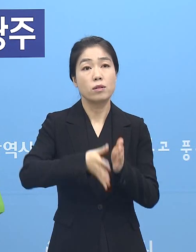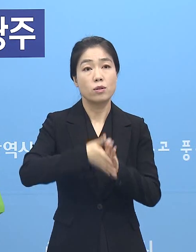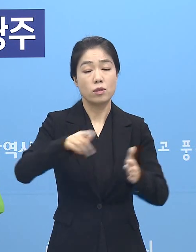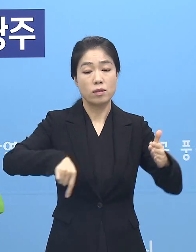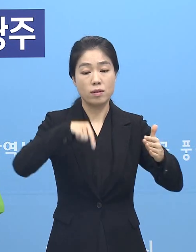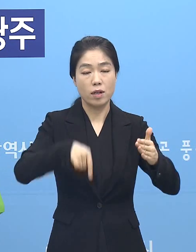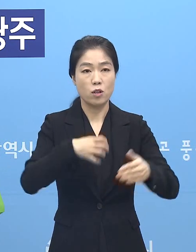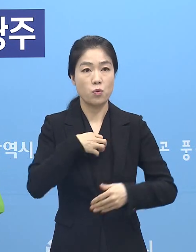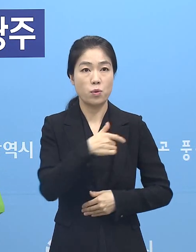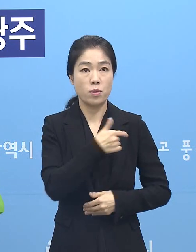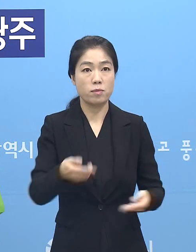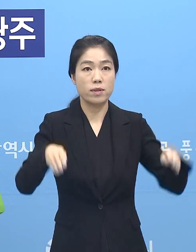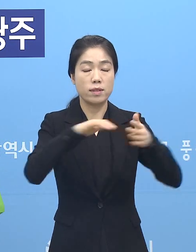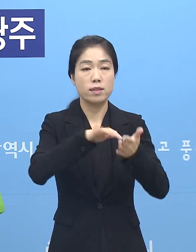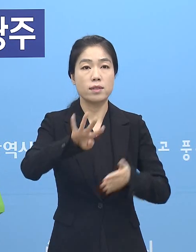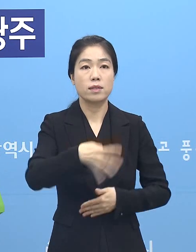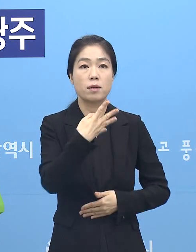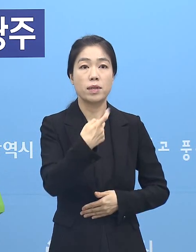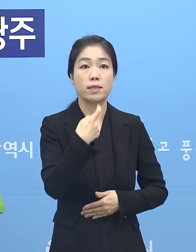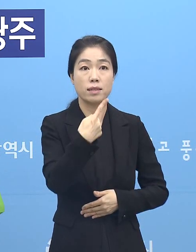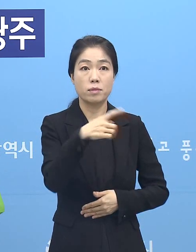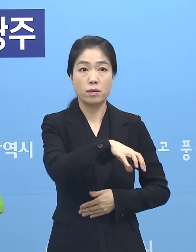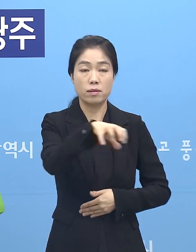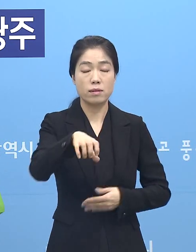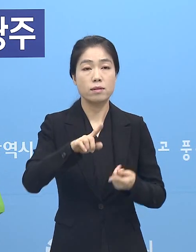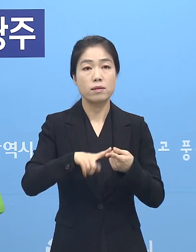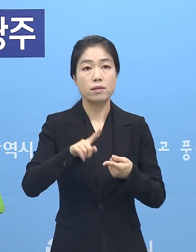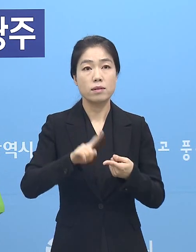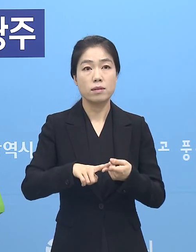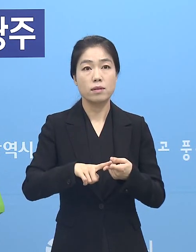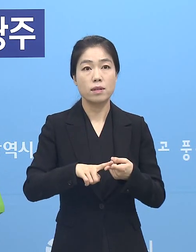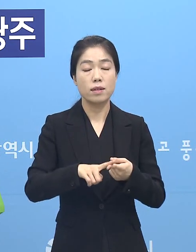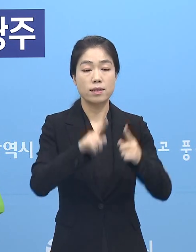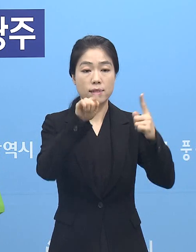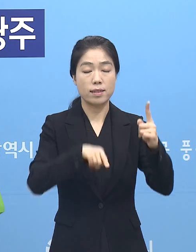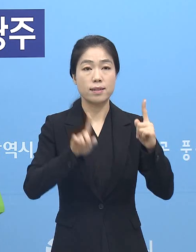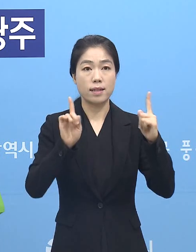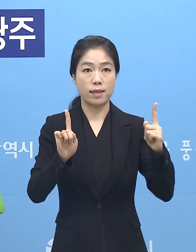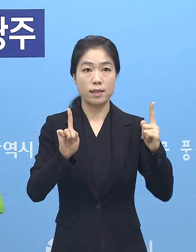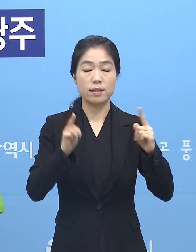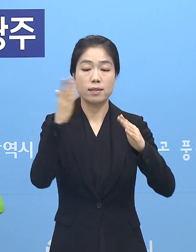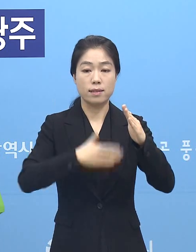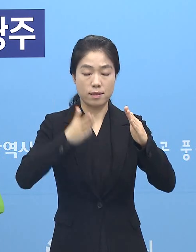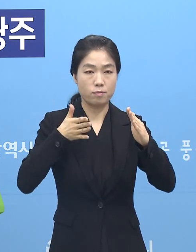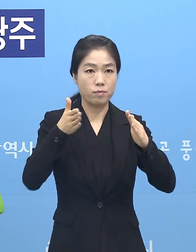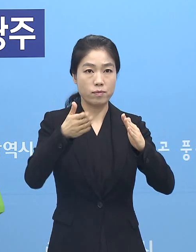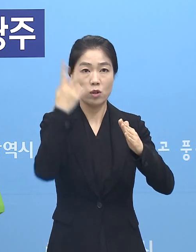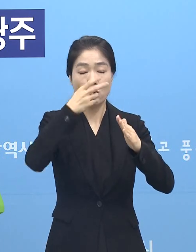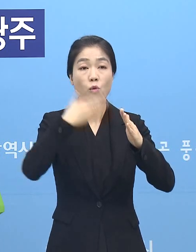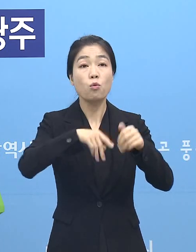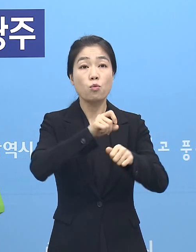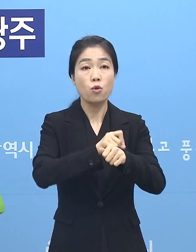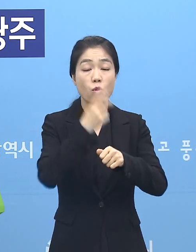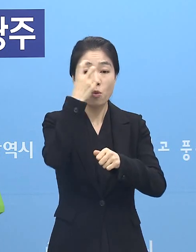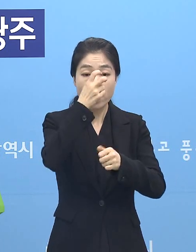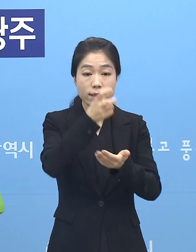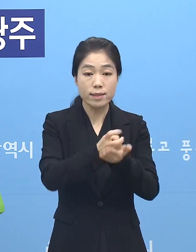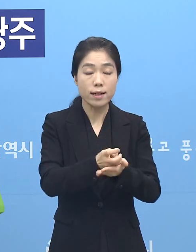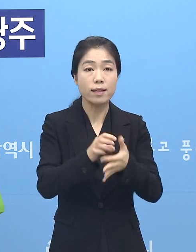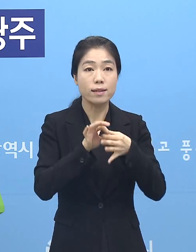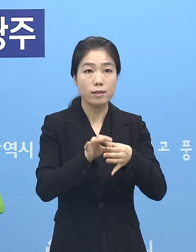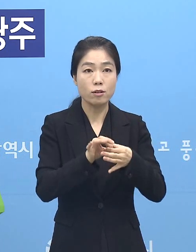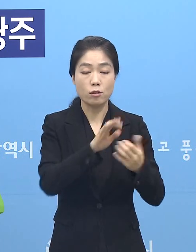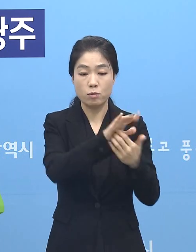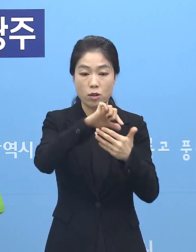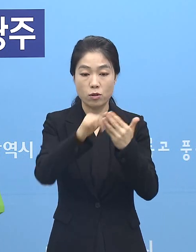관내 고위험시설 411괴소에 대해 1대1 전당공무원 관리제를 통해 방역수칙